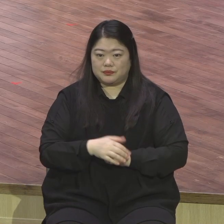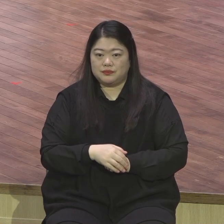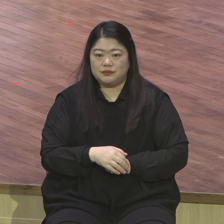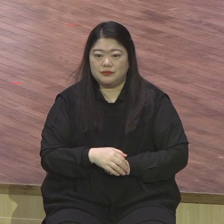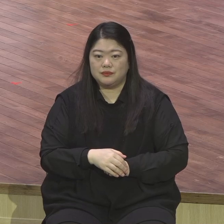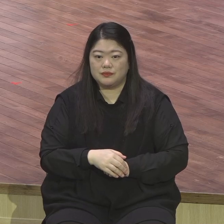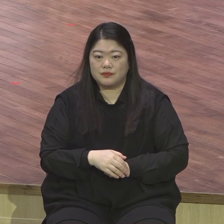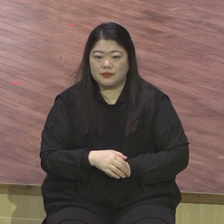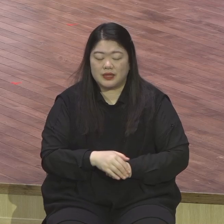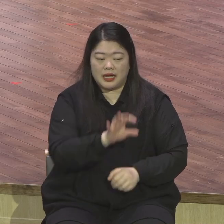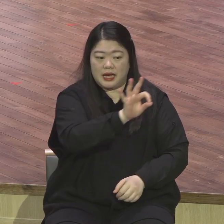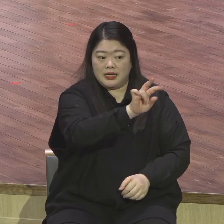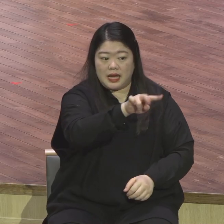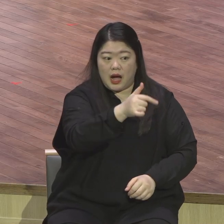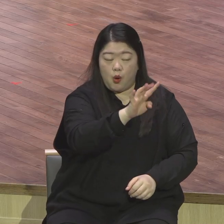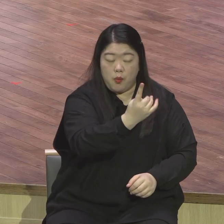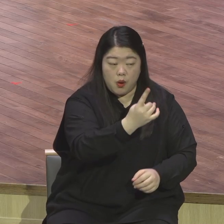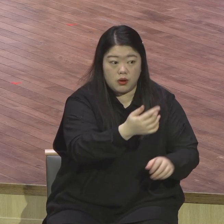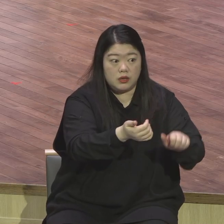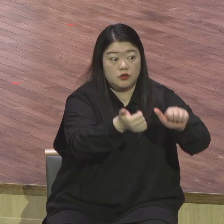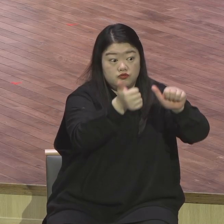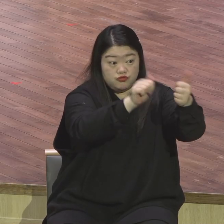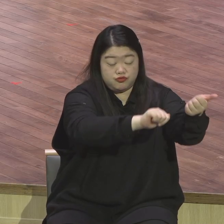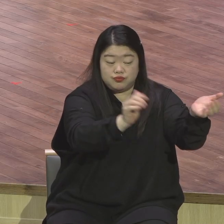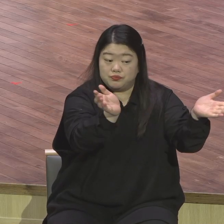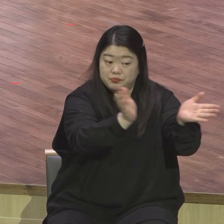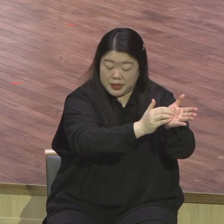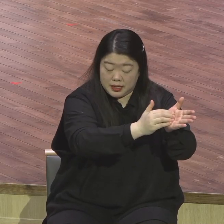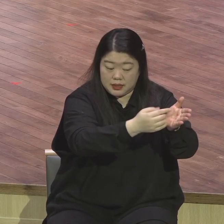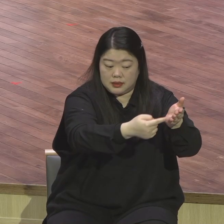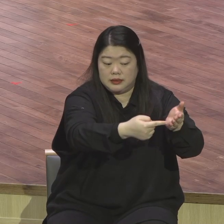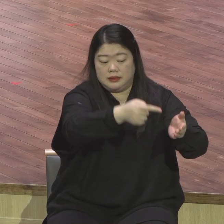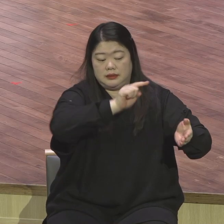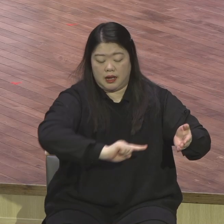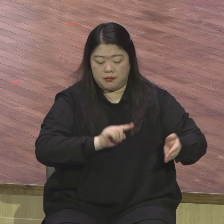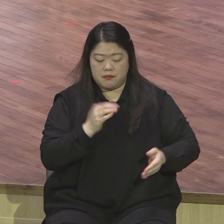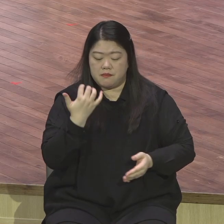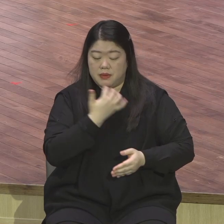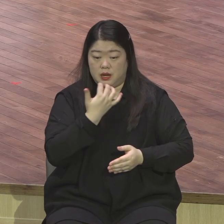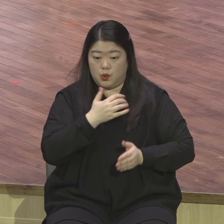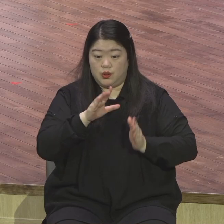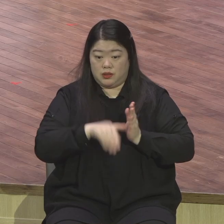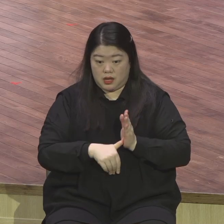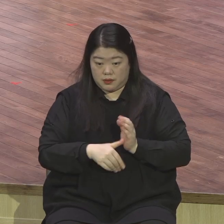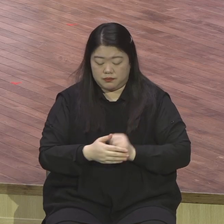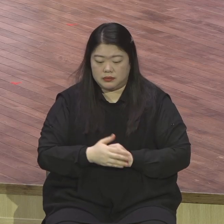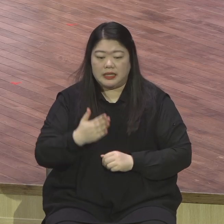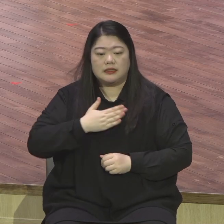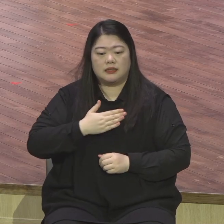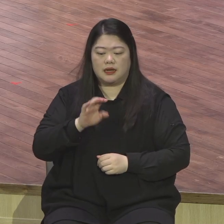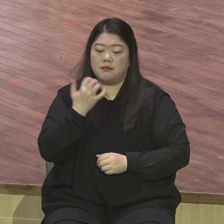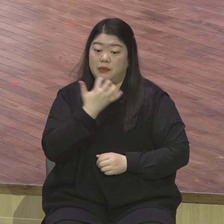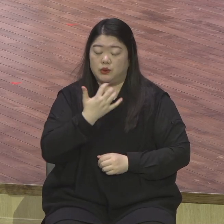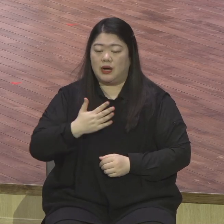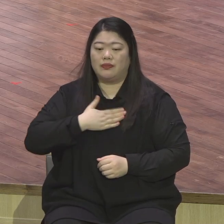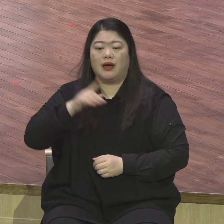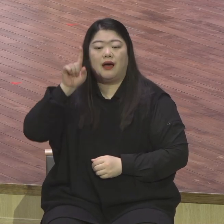이제 베드로예요 그런데 감옥 안에서 내일 사형인데 태연히 잠을 잤어요